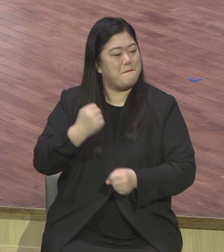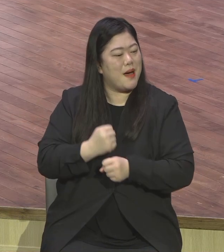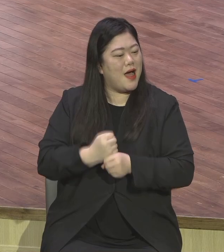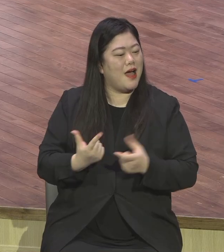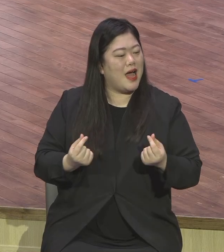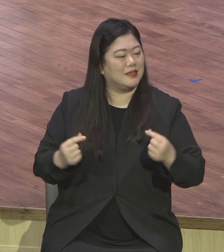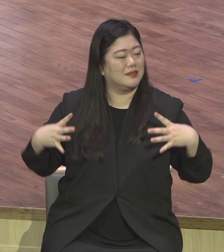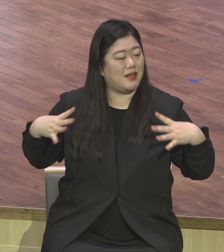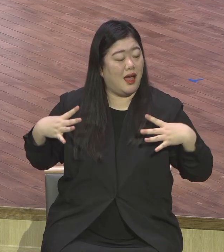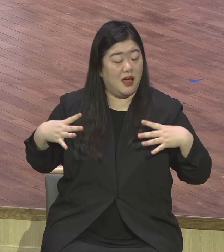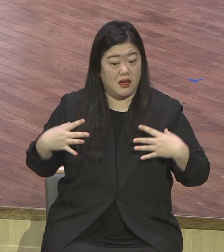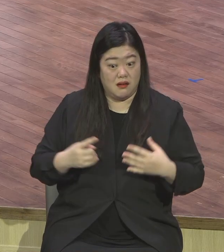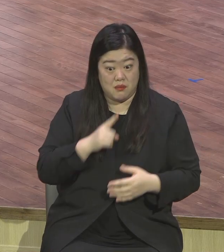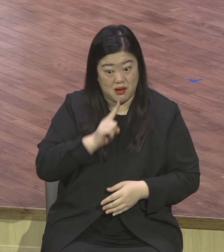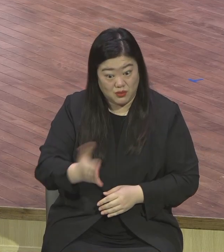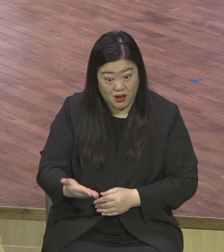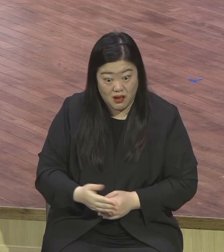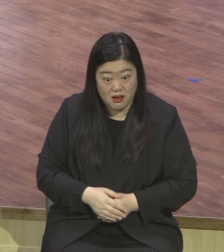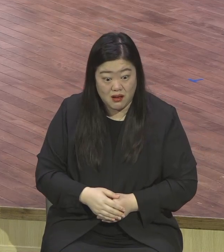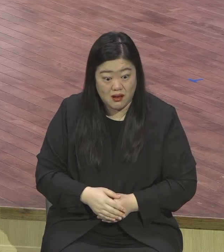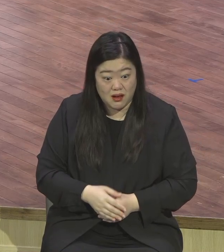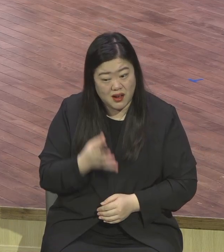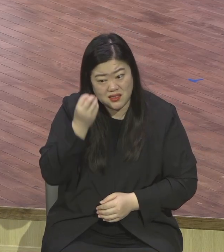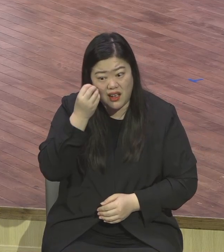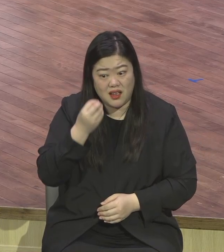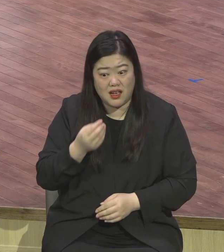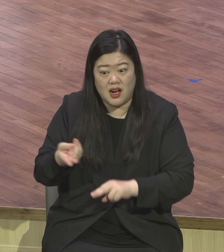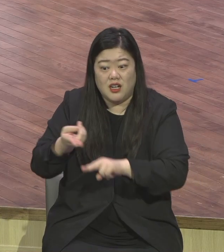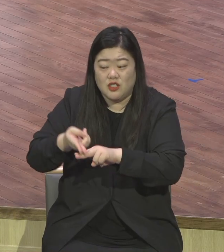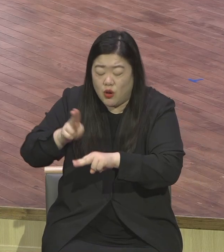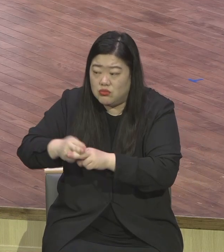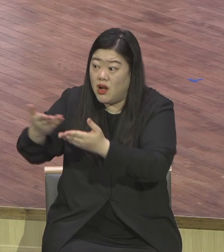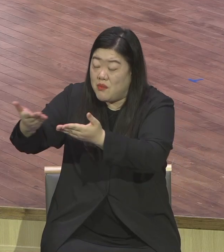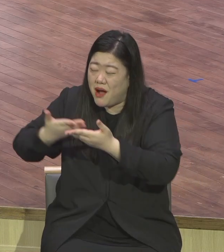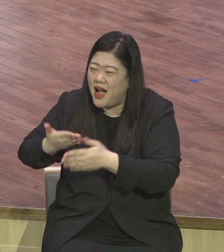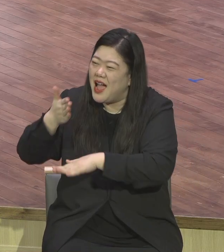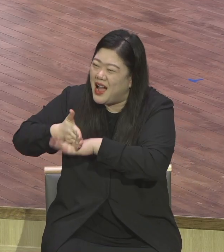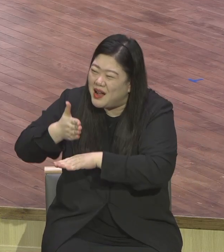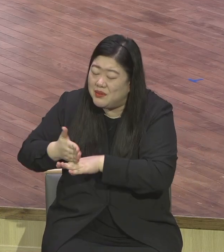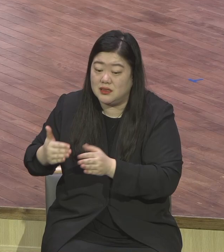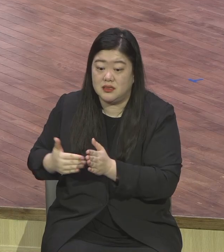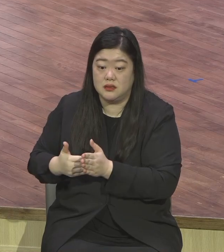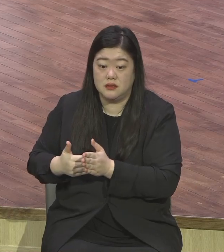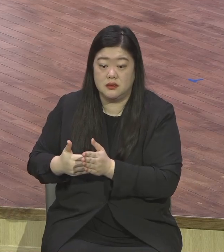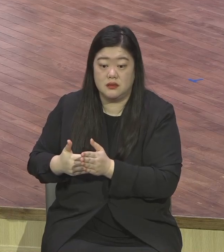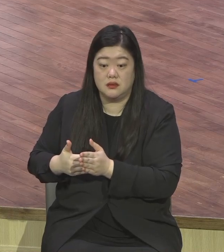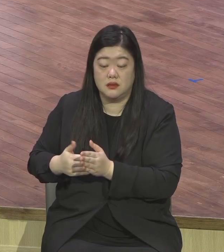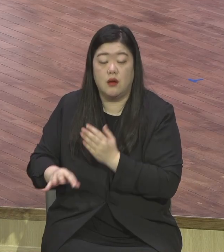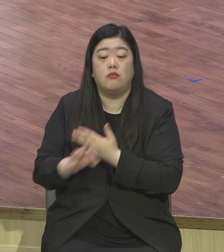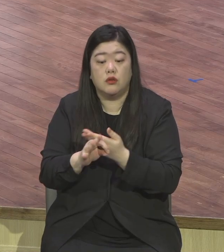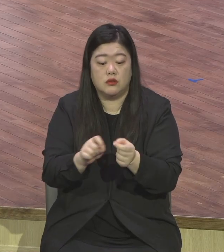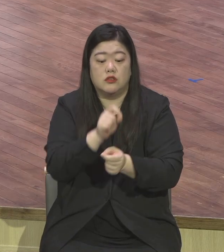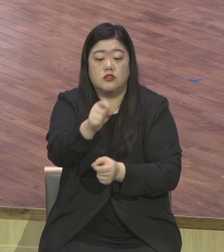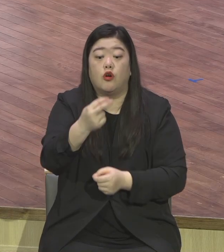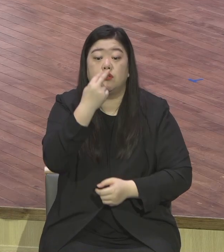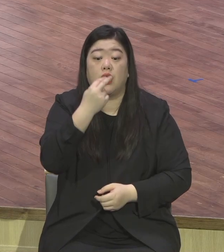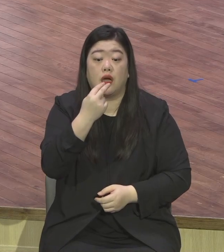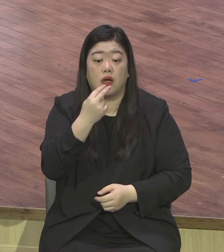그래서 무슨 말입니까. 불완전한 인간 바라보지 마세요. 불완전한 사람 의지하지 마세요.